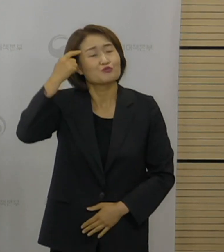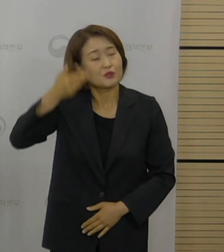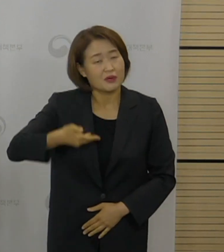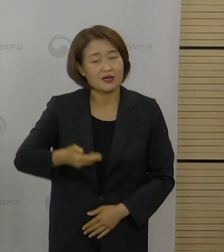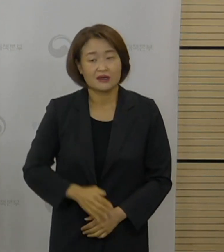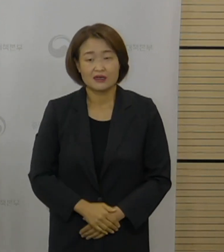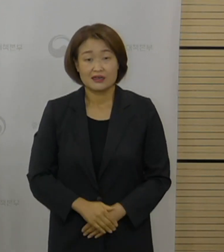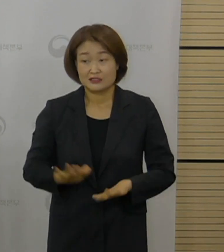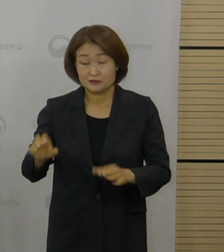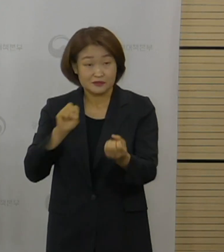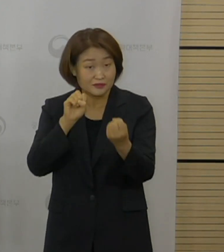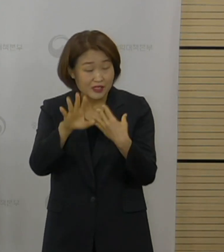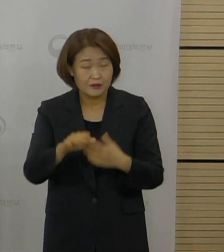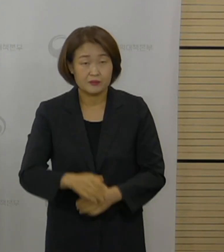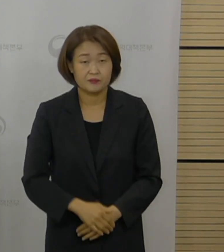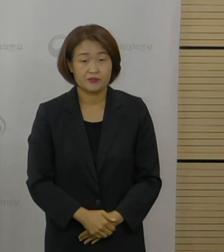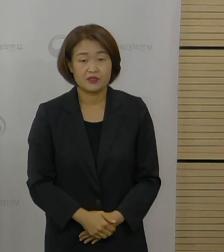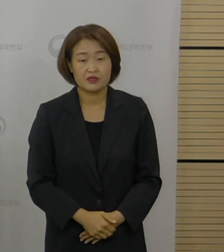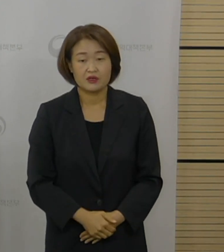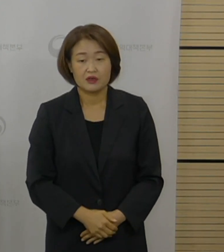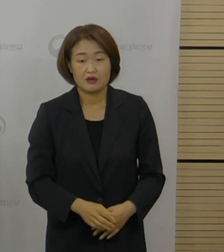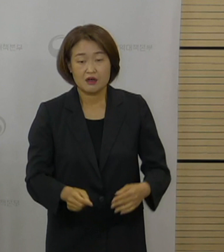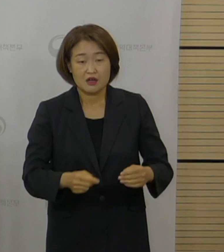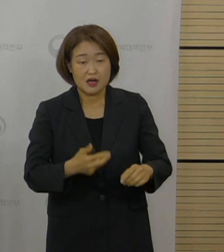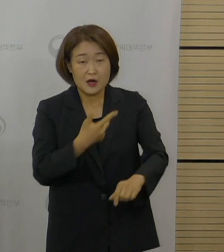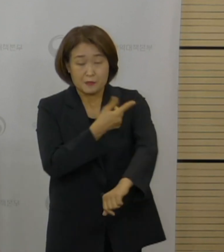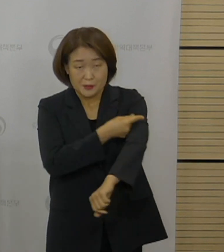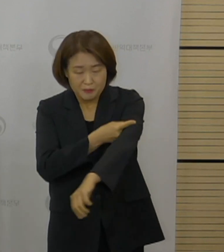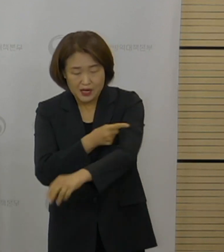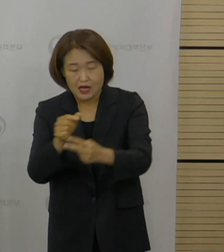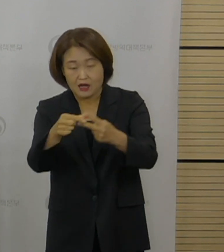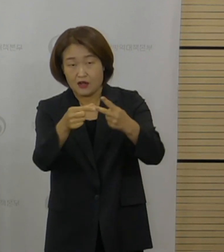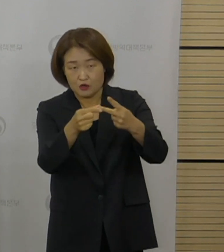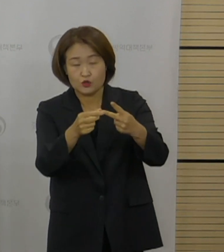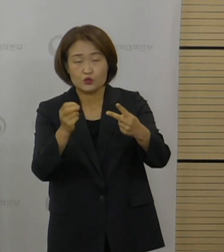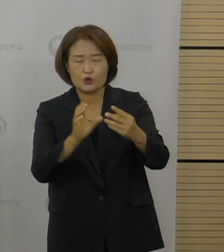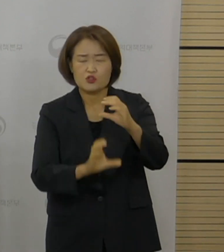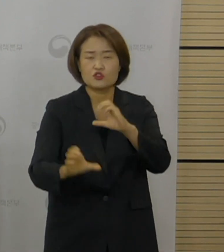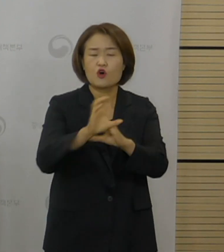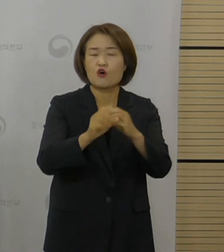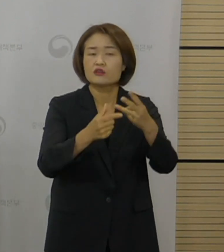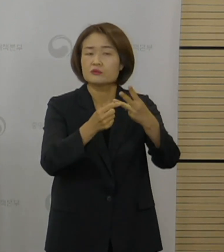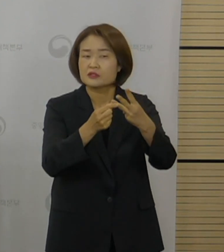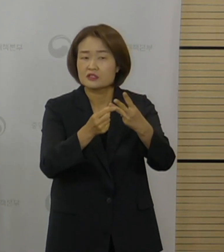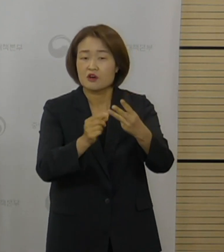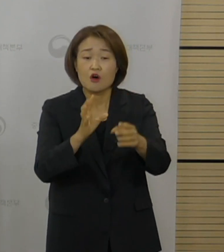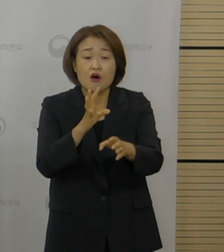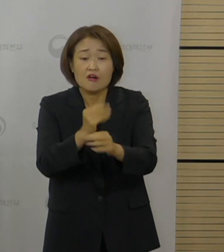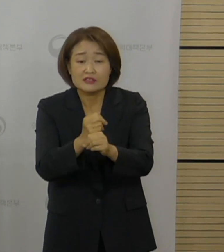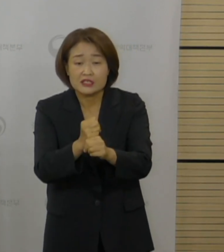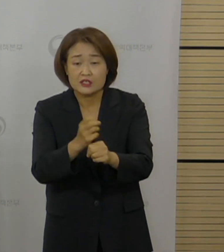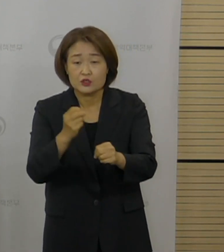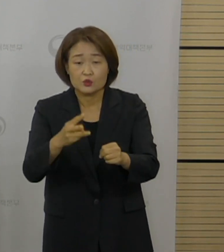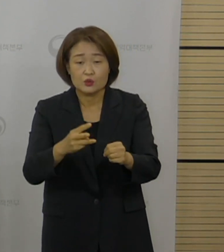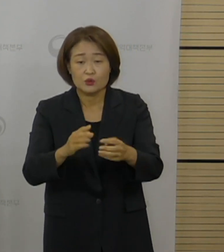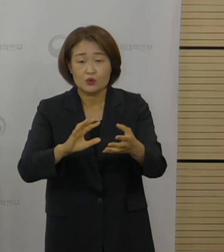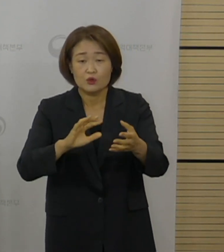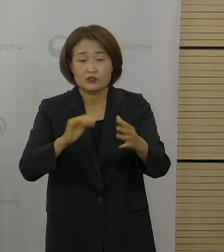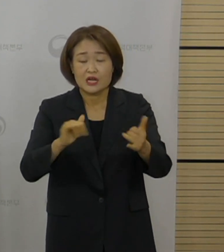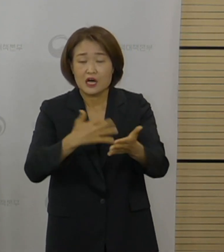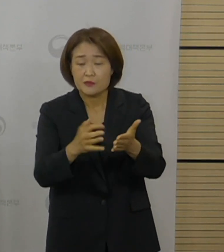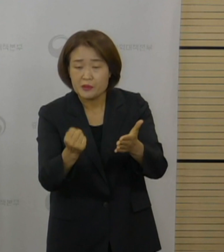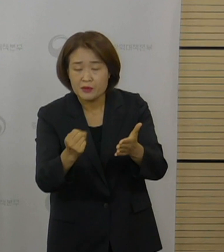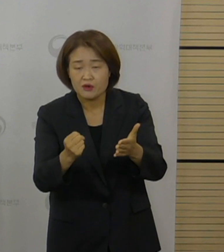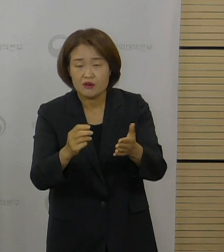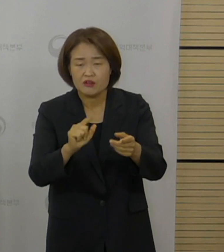또는 어느 시점에 부스터샷을 시작할 수 있을지에 대해서는 검토 과정에 있기 때문에 지금 확정된 수치라든지 계획을 말씀드리기는